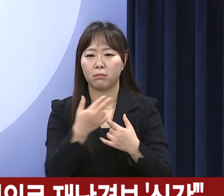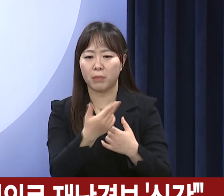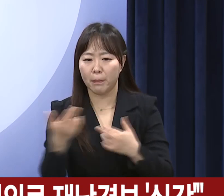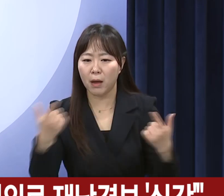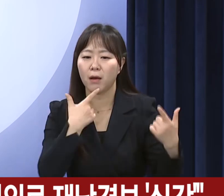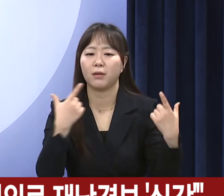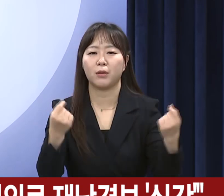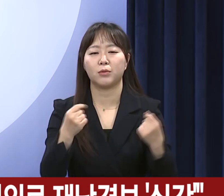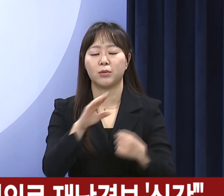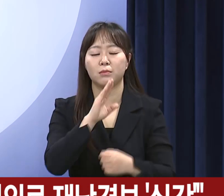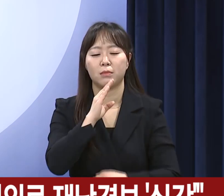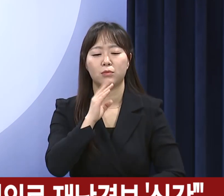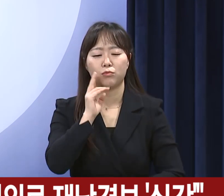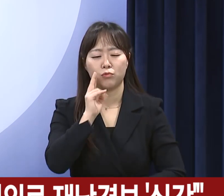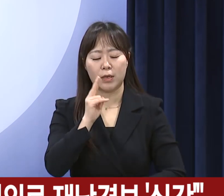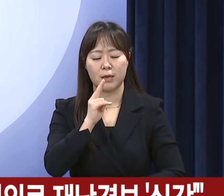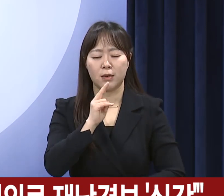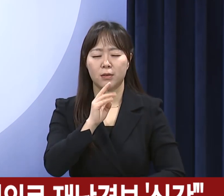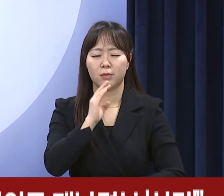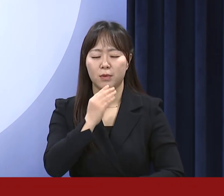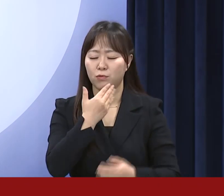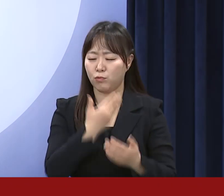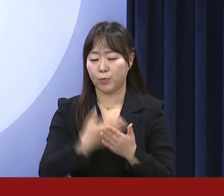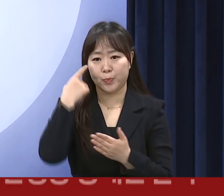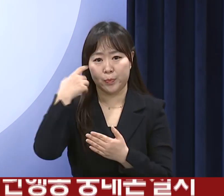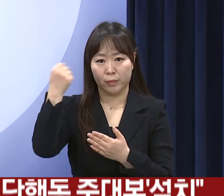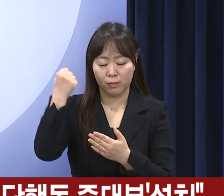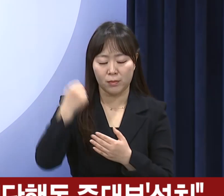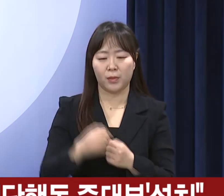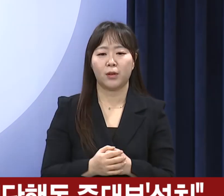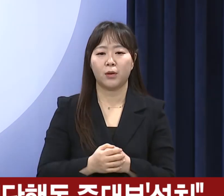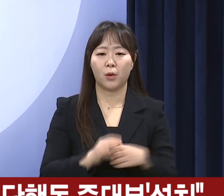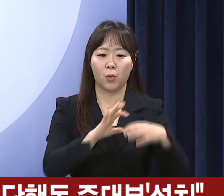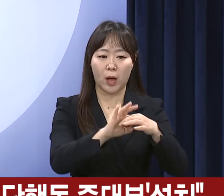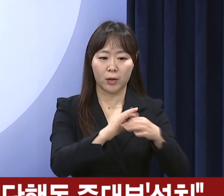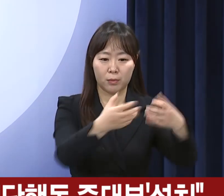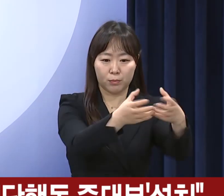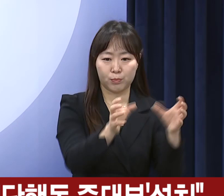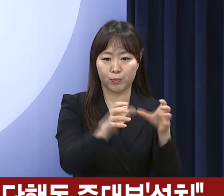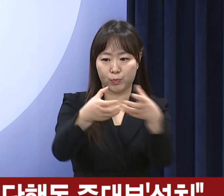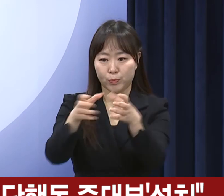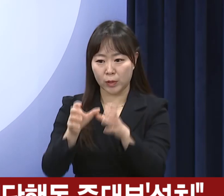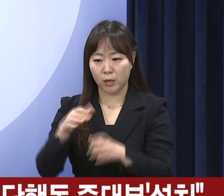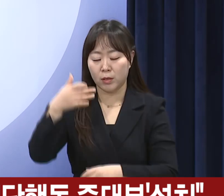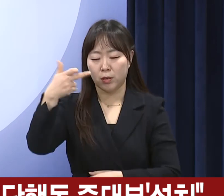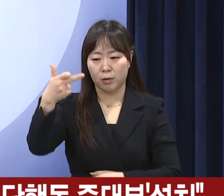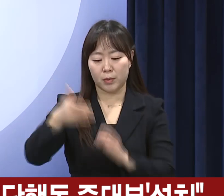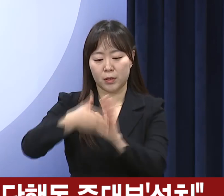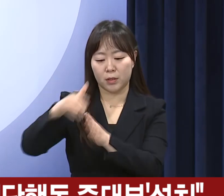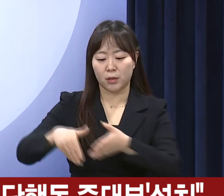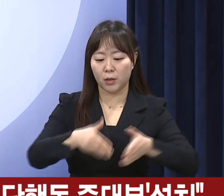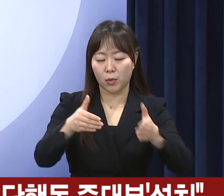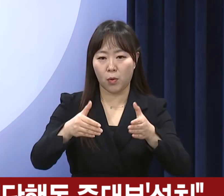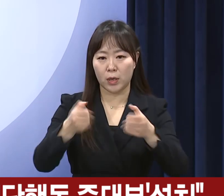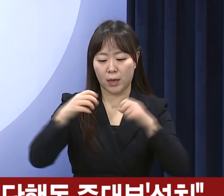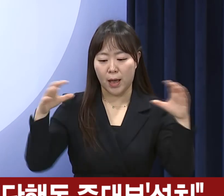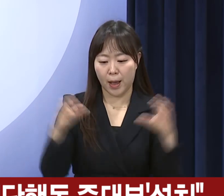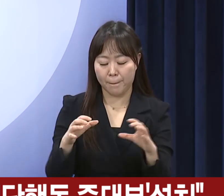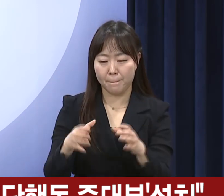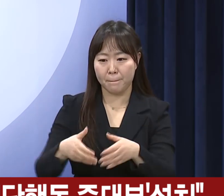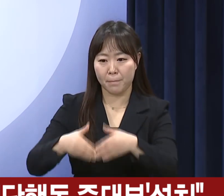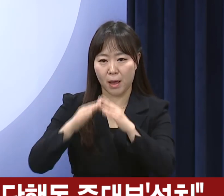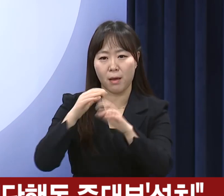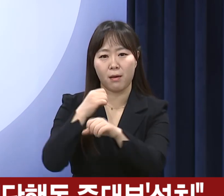매우 엄중하게 생각하고 있으며 관계 부처 및 17개 시도 협력체계 구축을